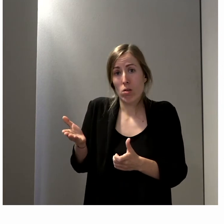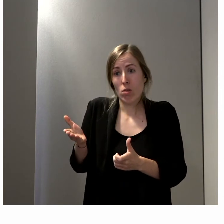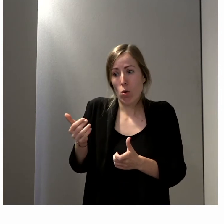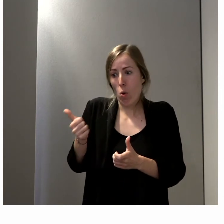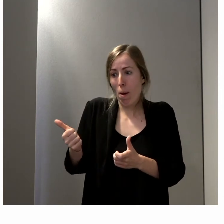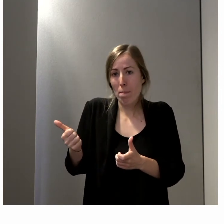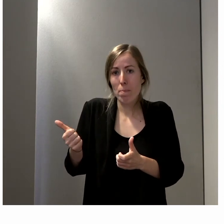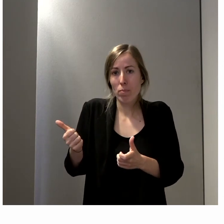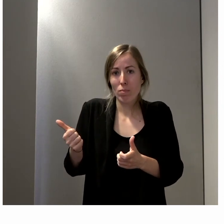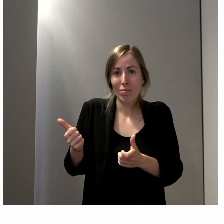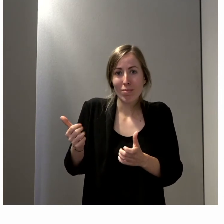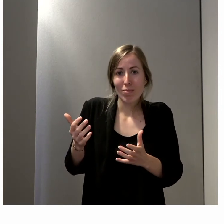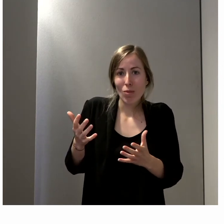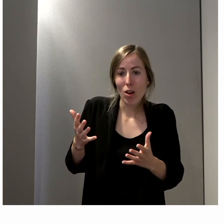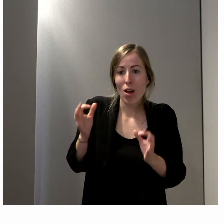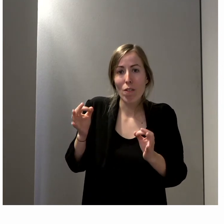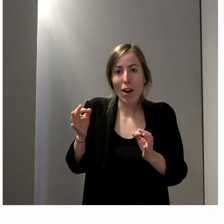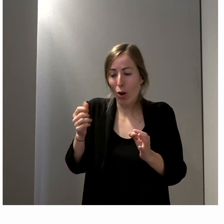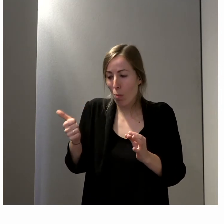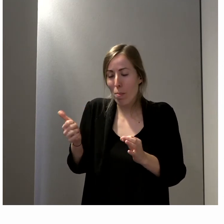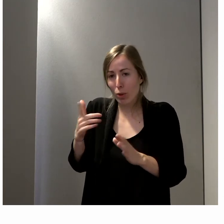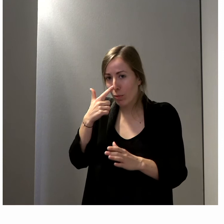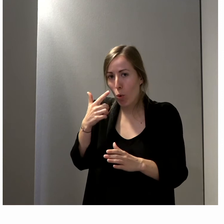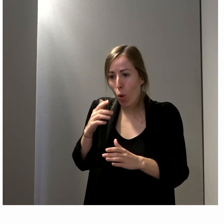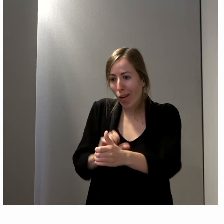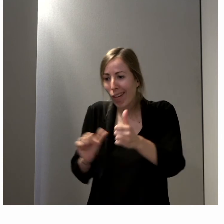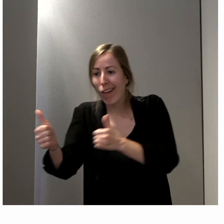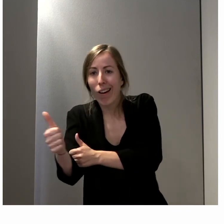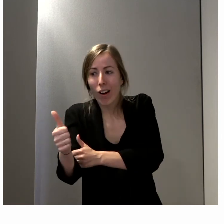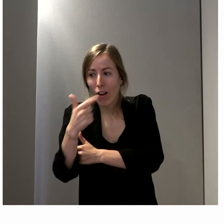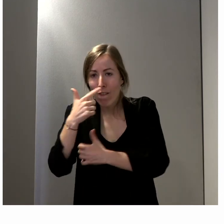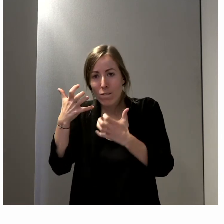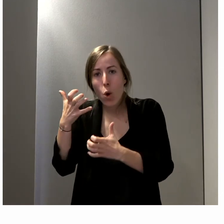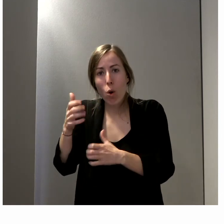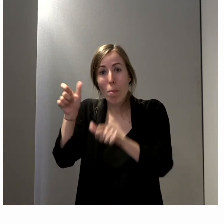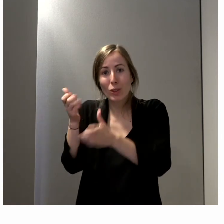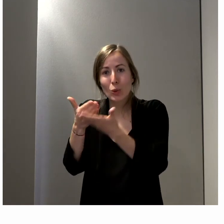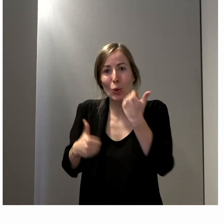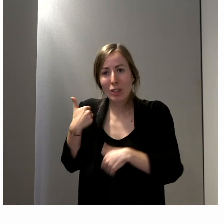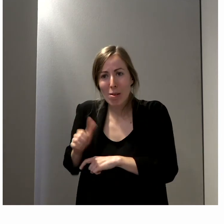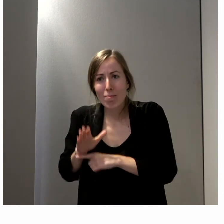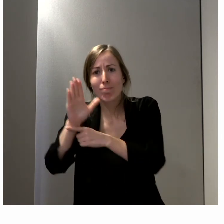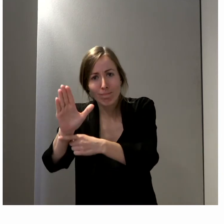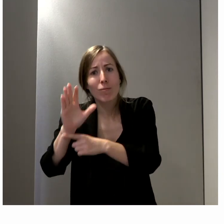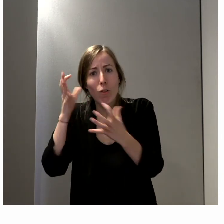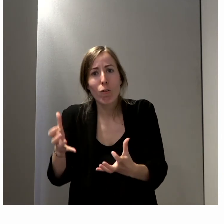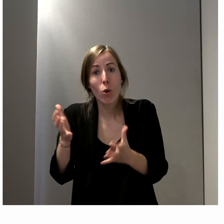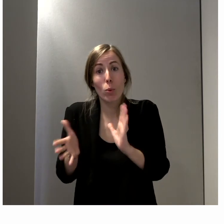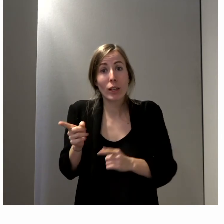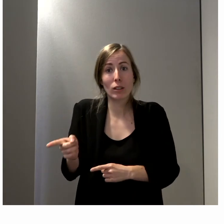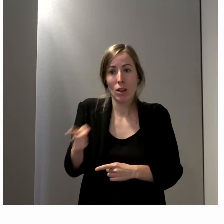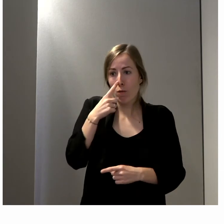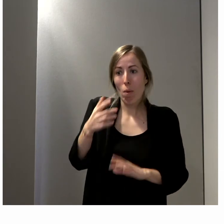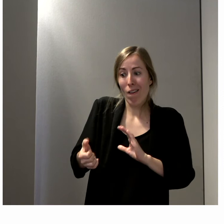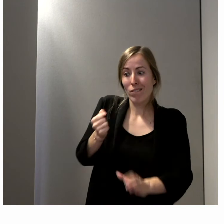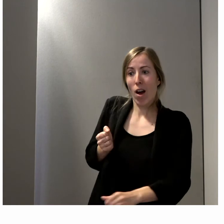un souhait d'engagement supplémentaire qui peut aller vers l'engagement politique. Il ne pas qu'il y ait de freins à un moment donné, il ne pas qu'on dise tiens, un